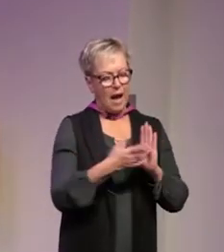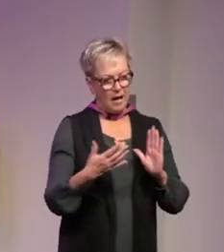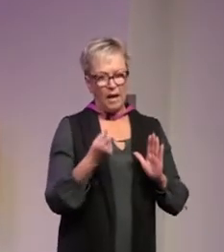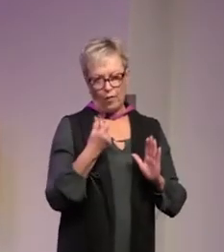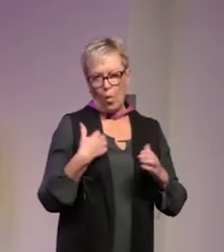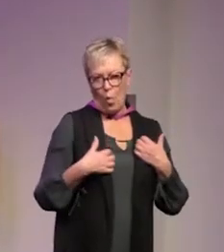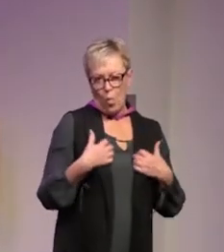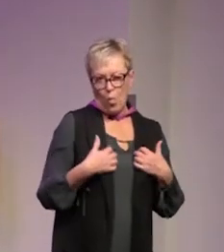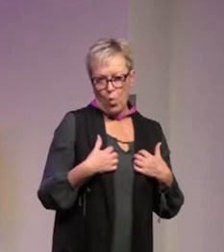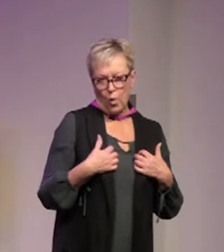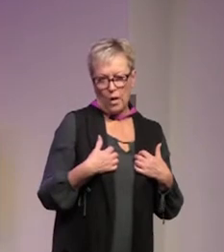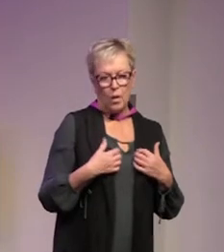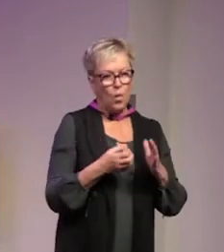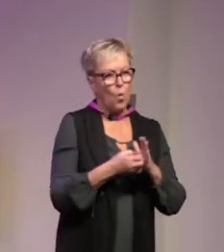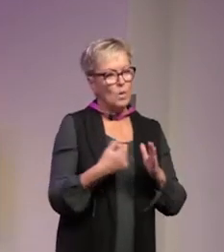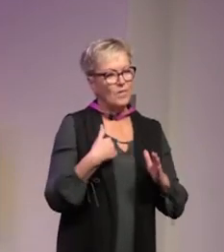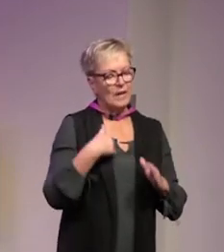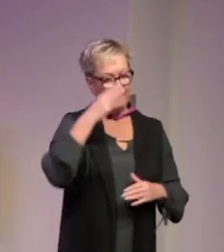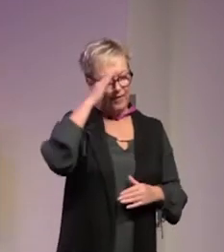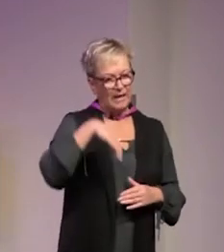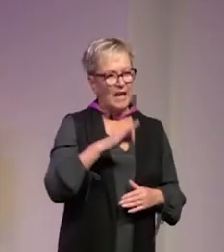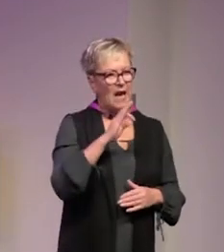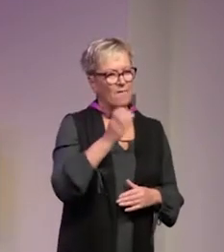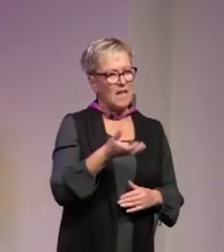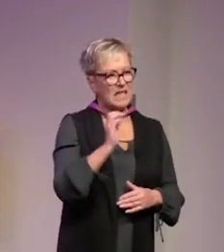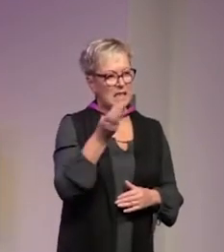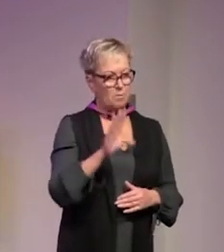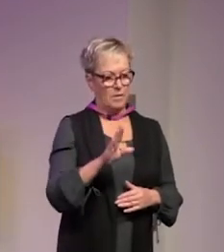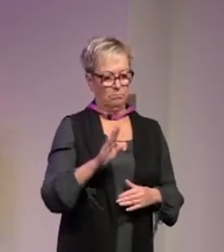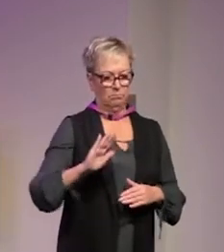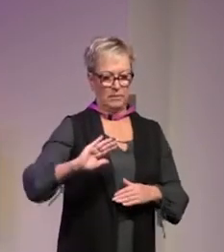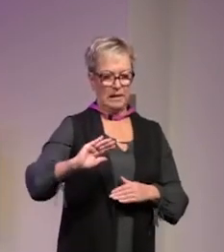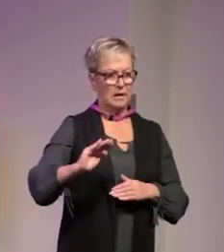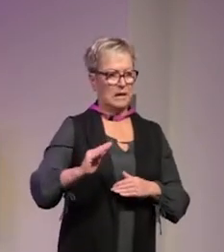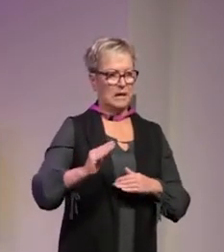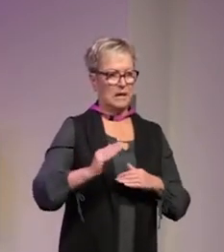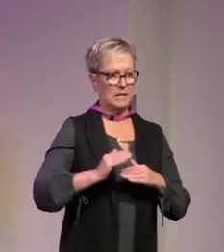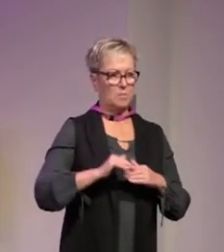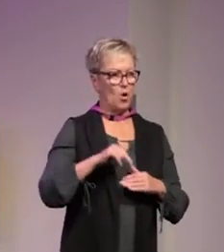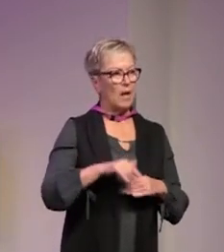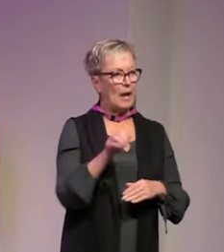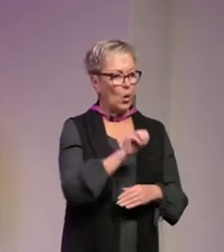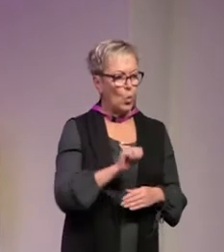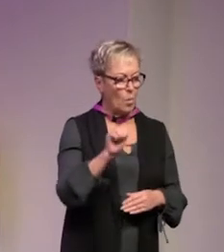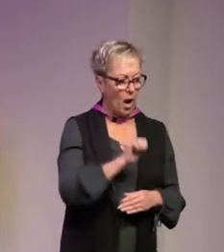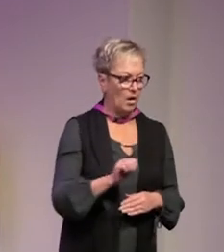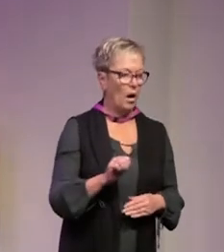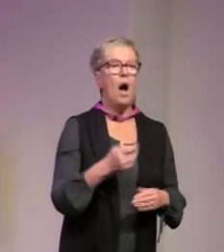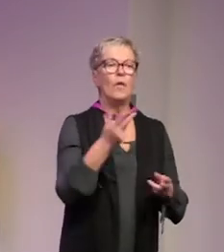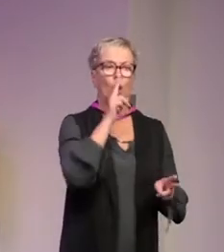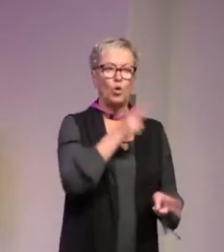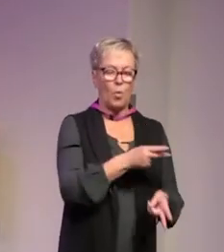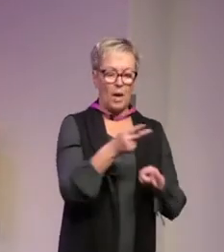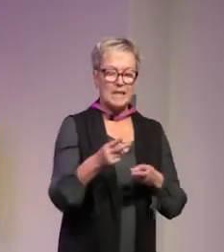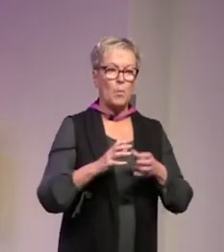anledning att oroas lite grann eftersom vi känner till att fascismen är på tillbakaväxt i Europa att det går ganska fort